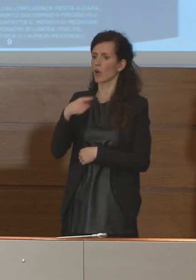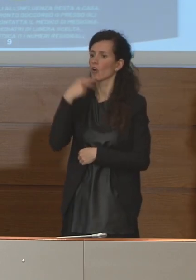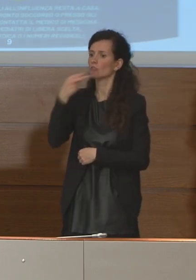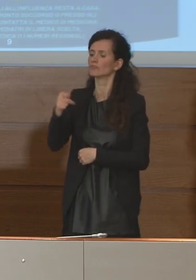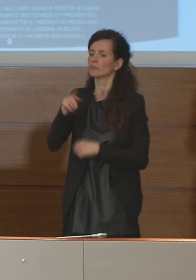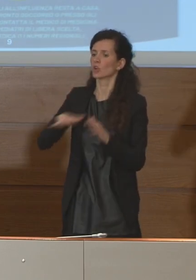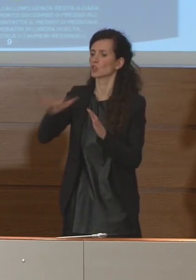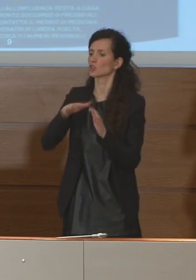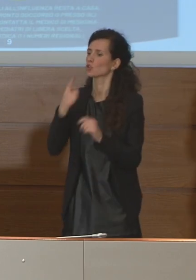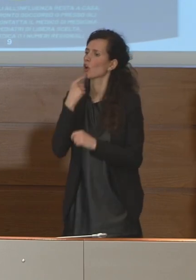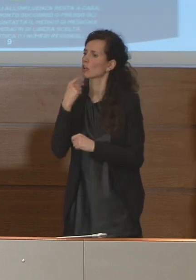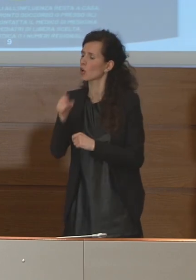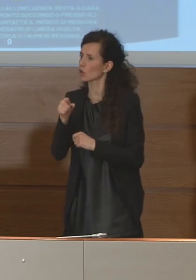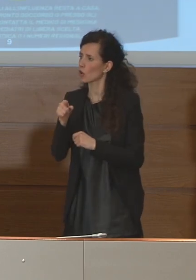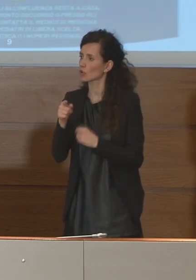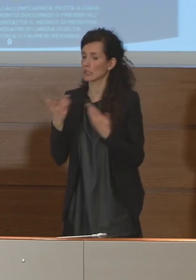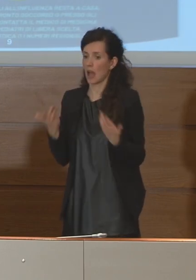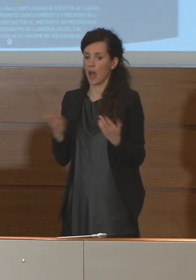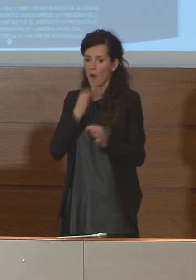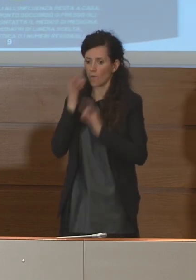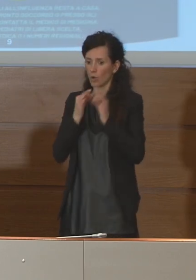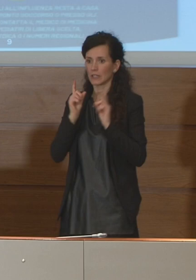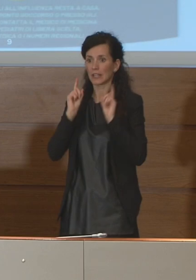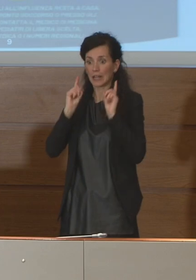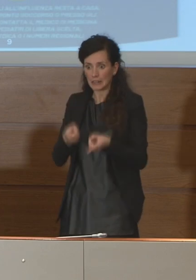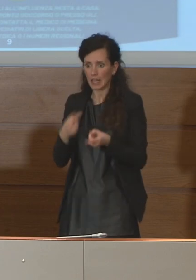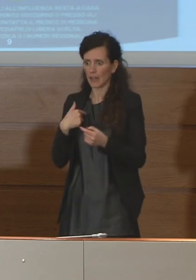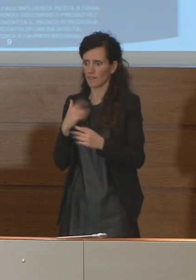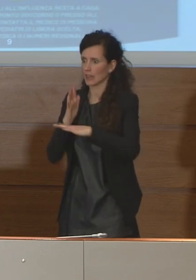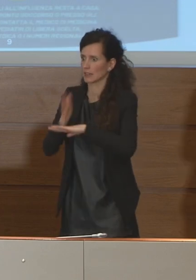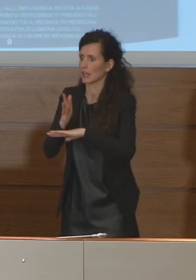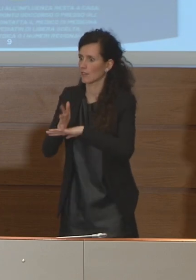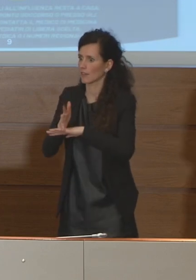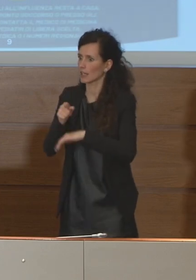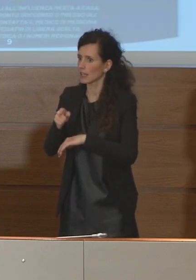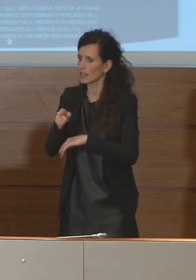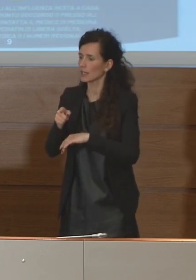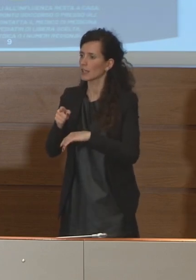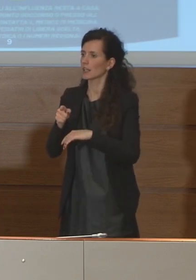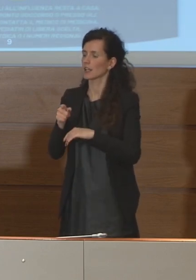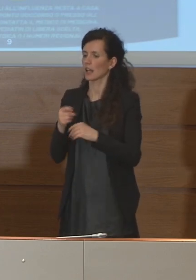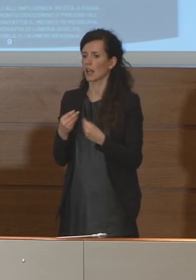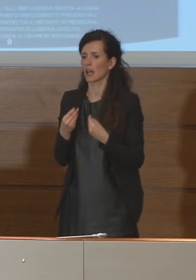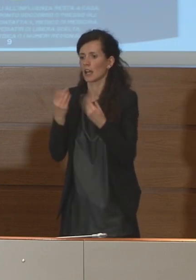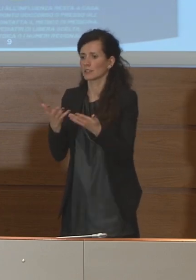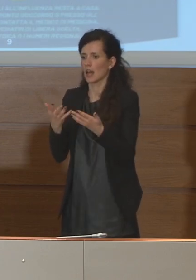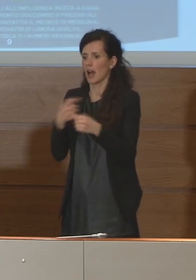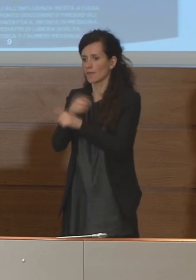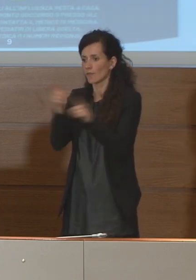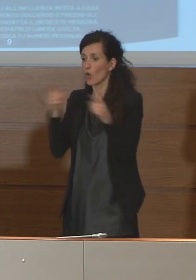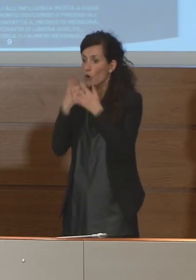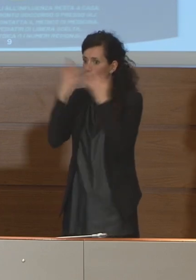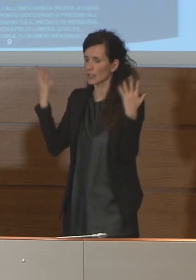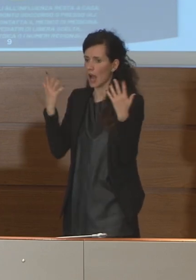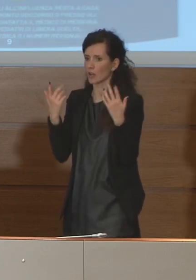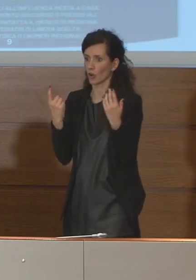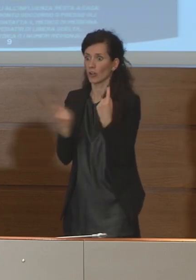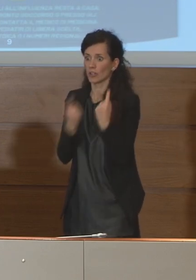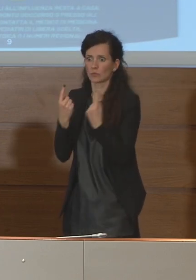poteri legati all'emergenza di intervenire in qualche modo per dare voi una linea rispetto alla situazione che si è verificata?